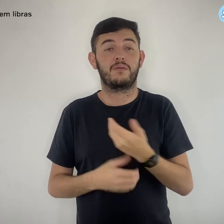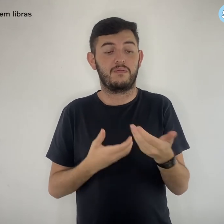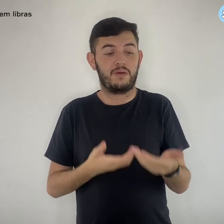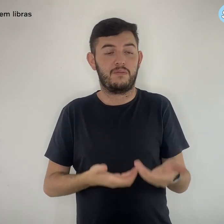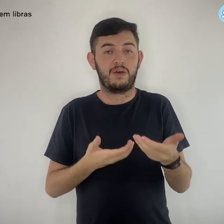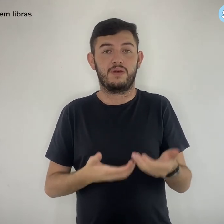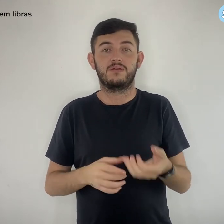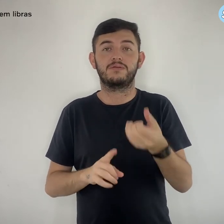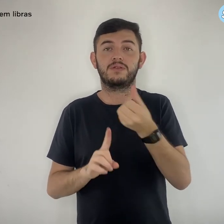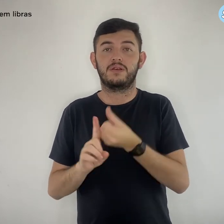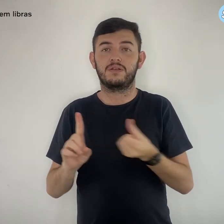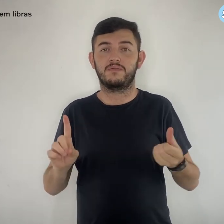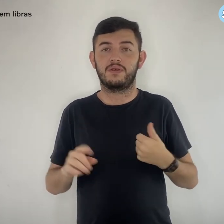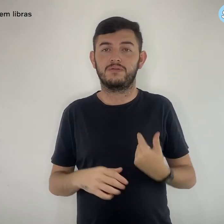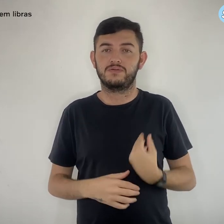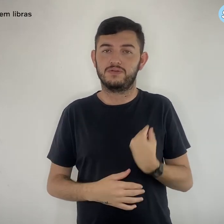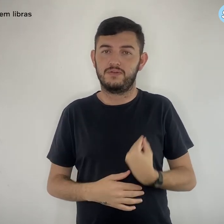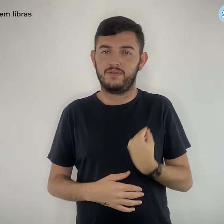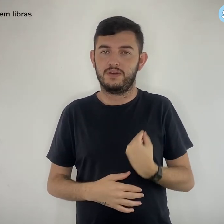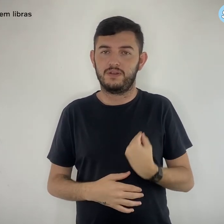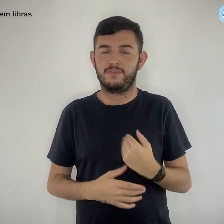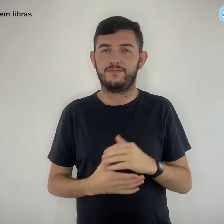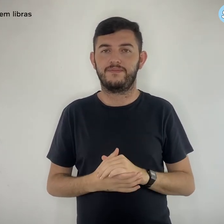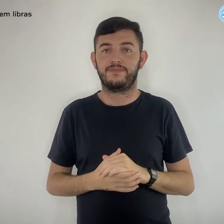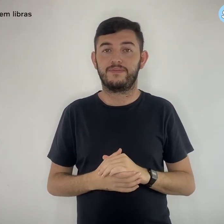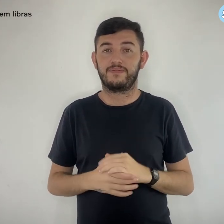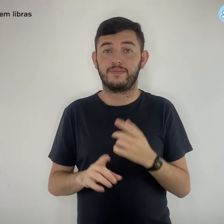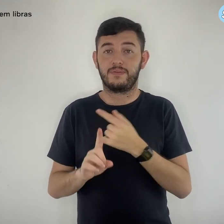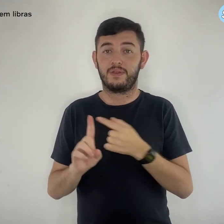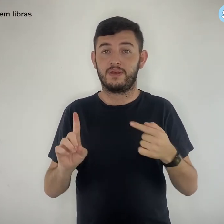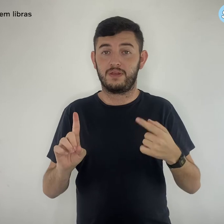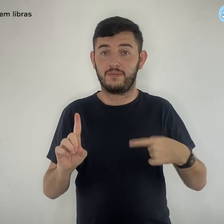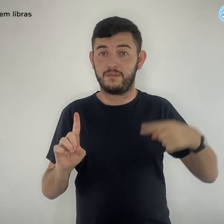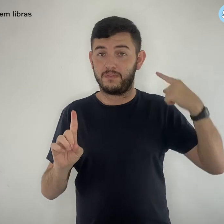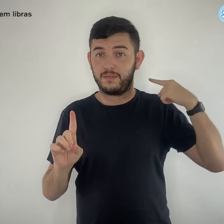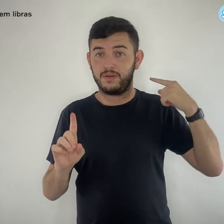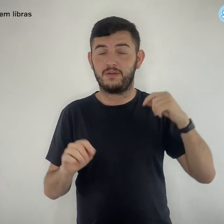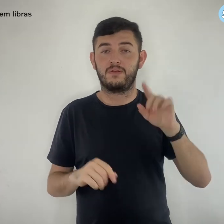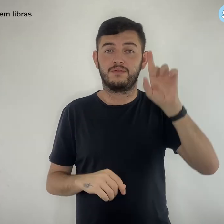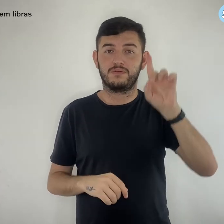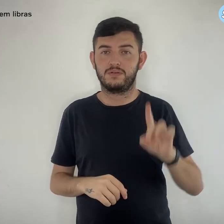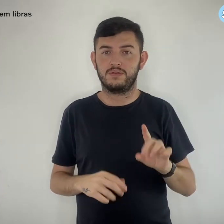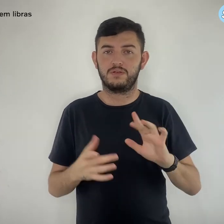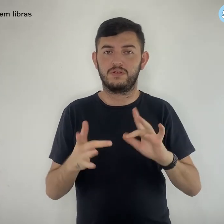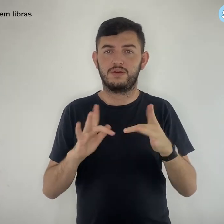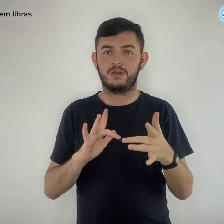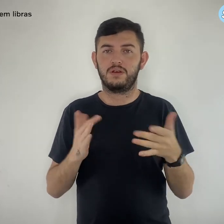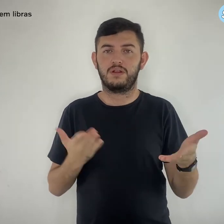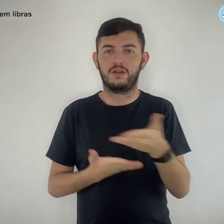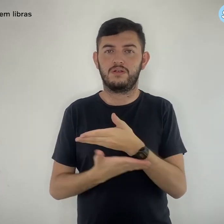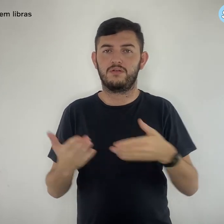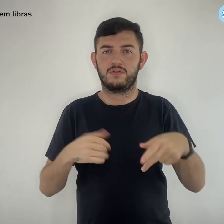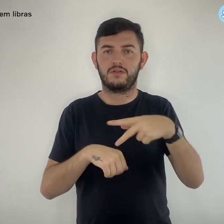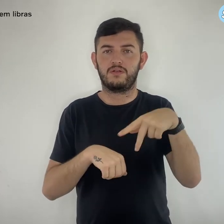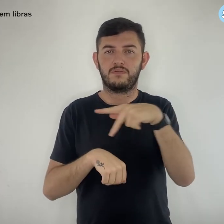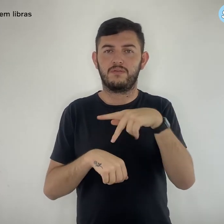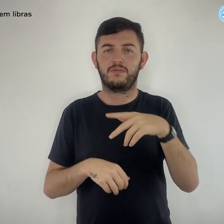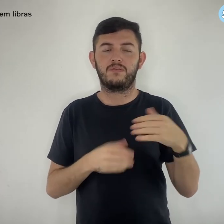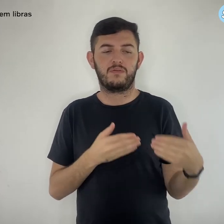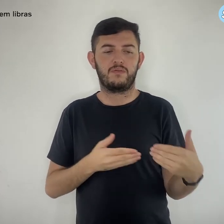em bebês a partir de 6 meses. Na última semana, o diretor de Relações Internacionais do